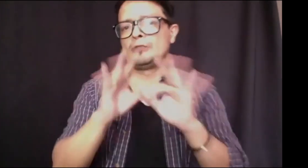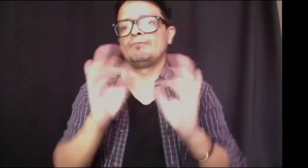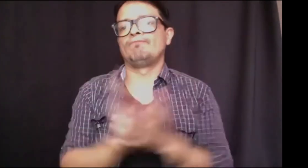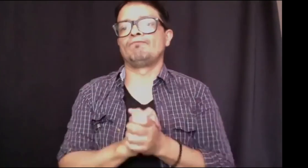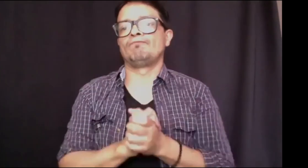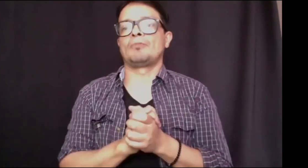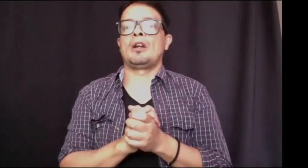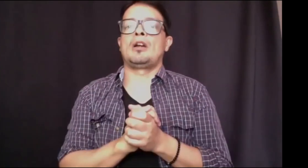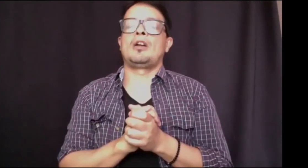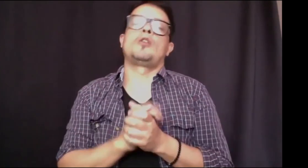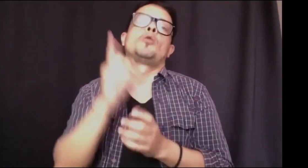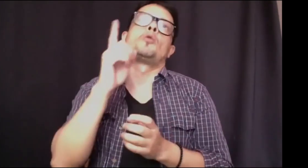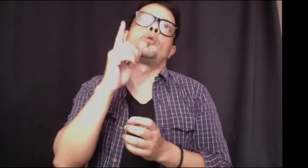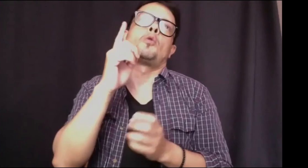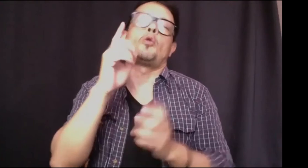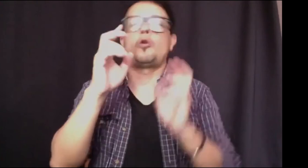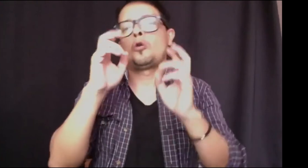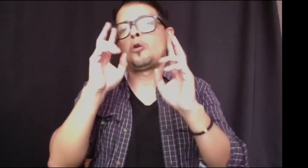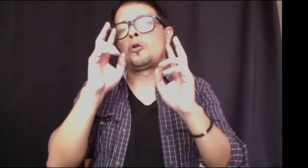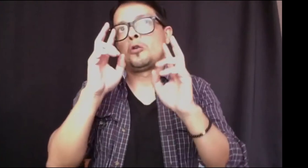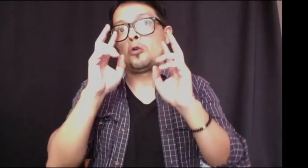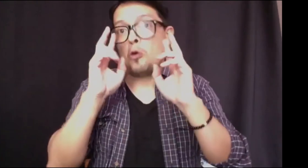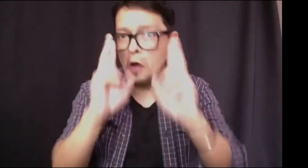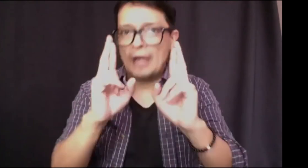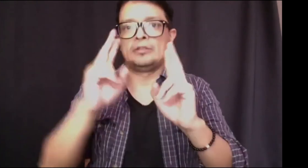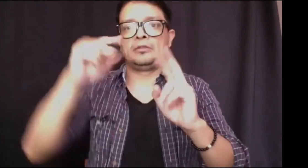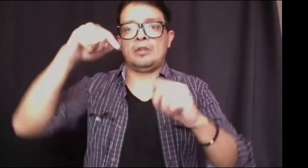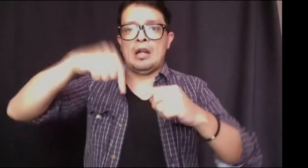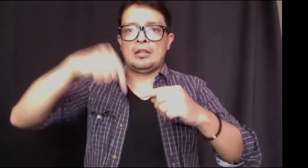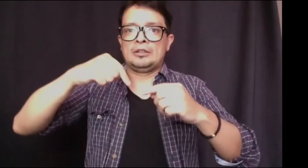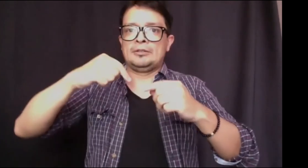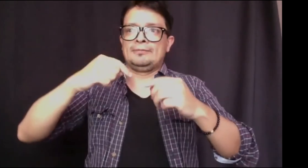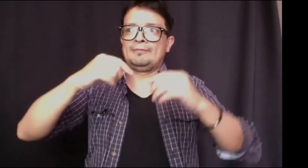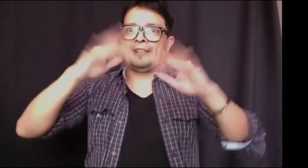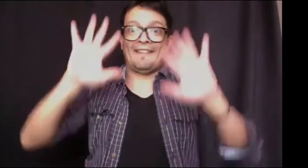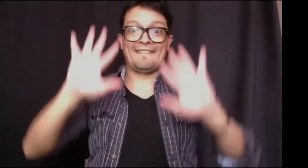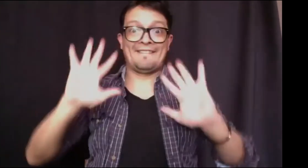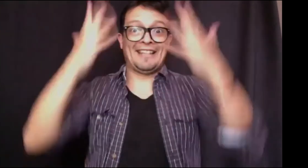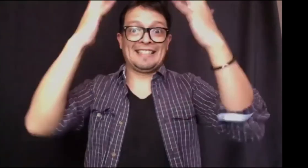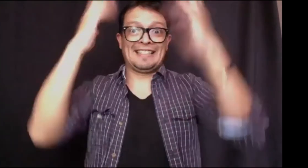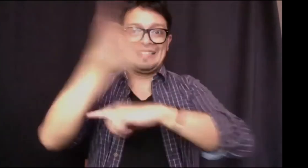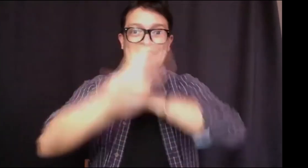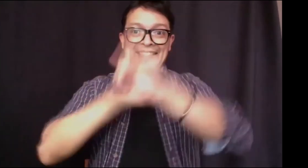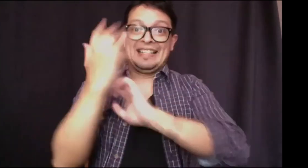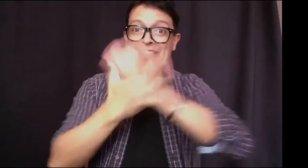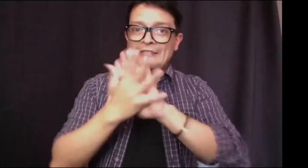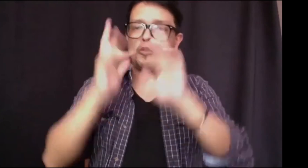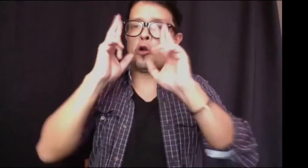permitirá entonces estar equiparable a cualquier a la mayoría oyente ojalá que en este día